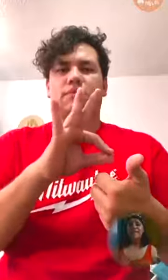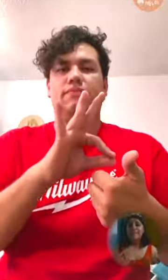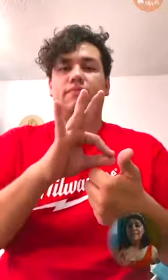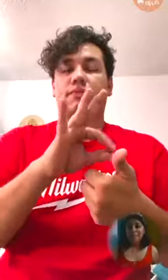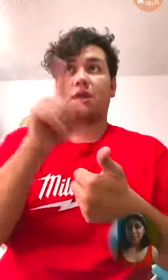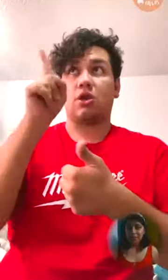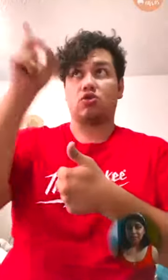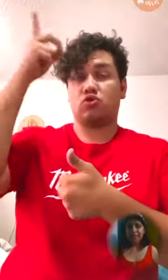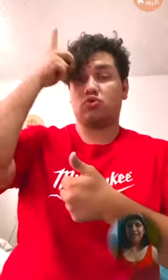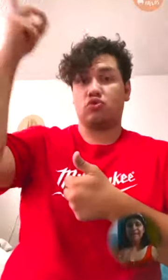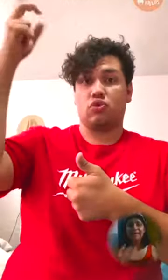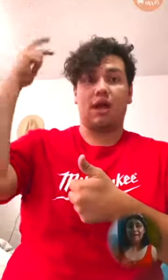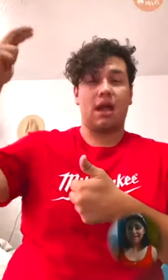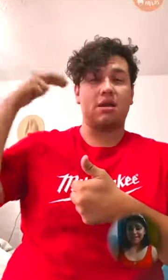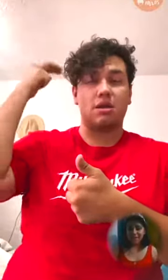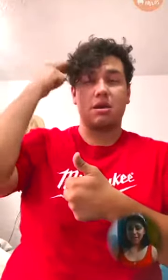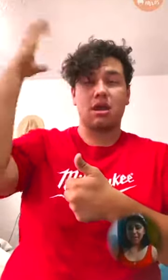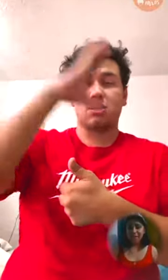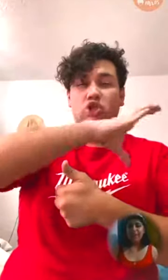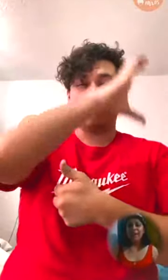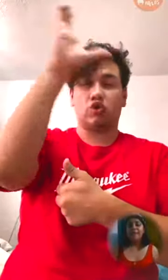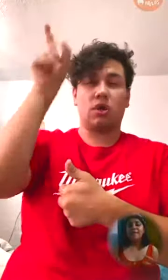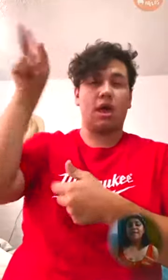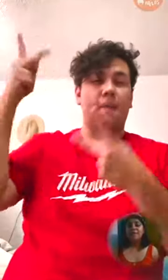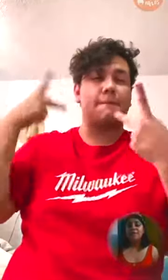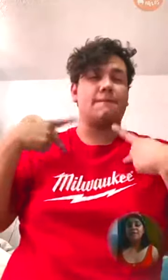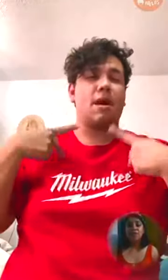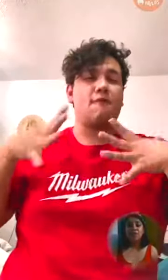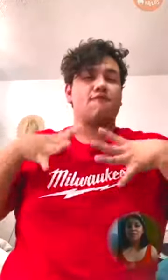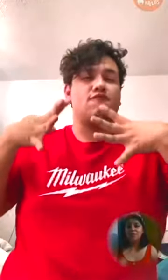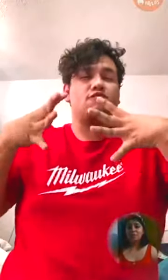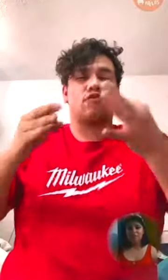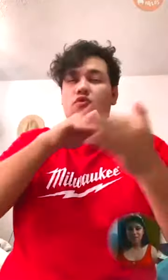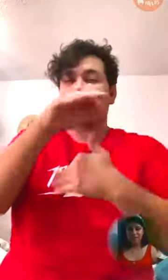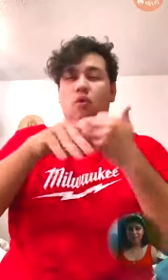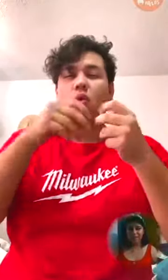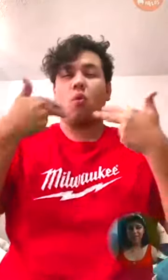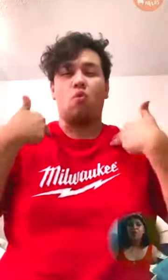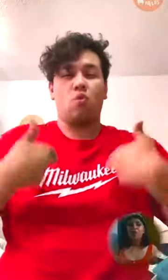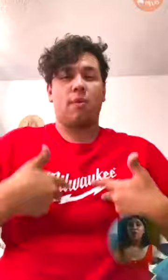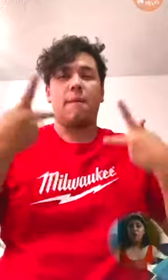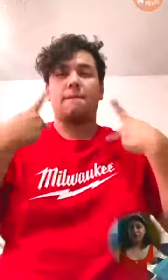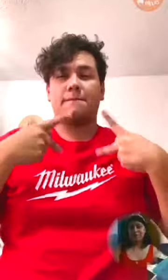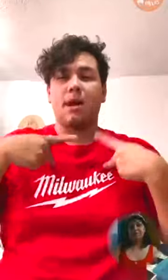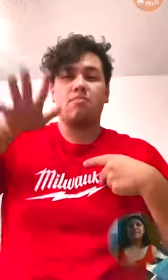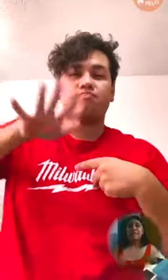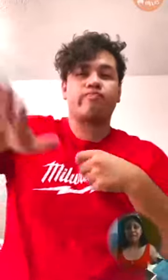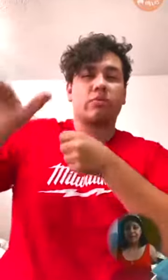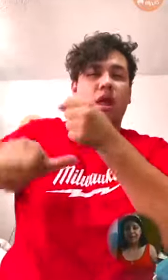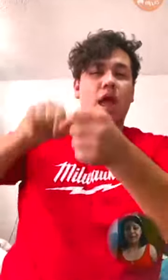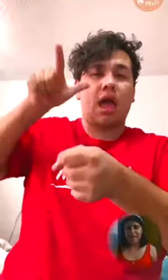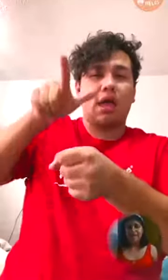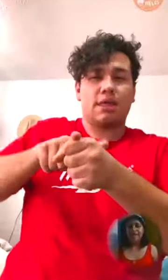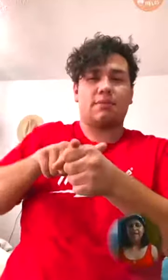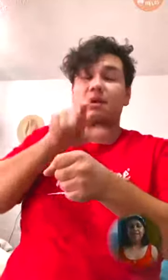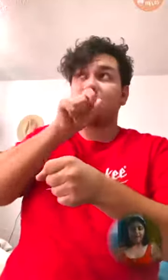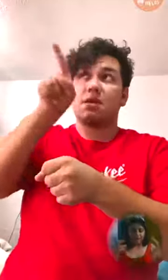Dios, el rey del cielo, el que creó toda fuente de vida, humanos y animales, el creador